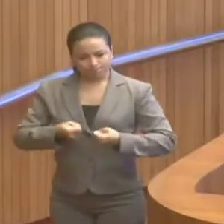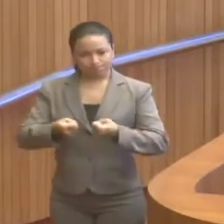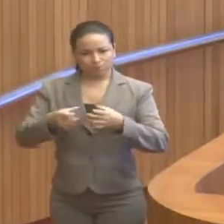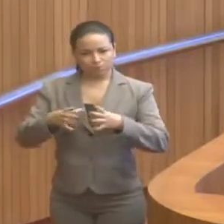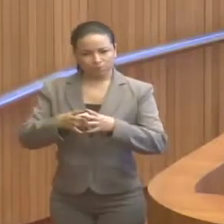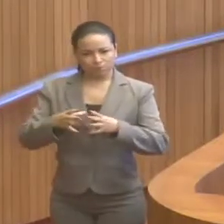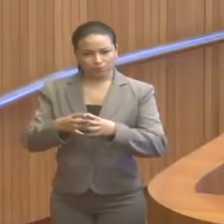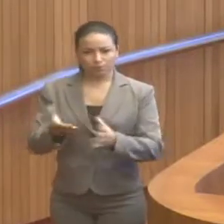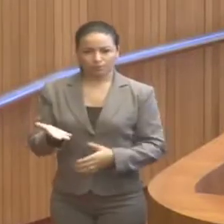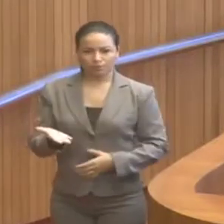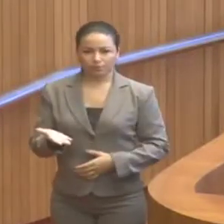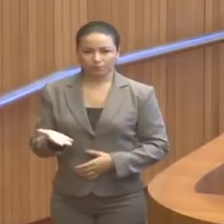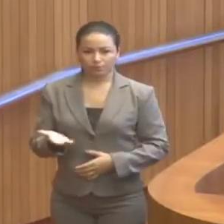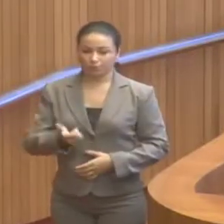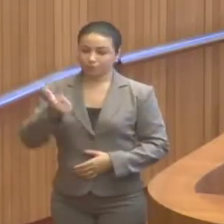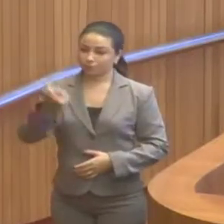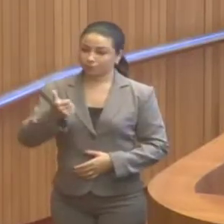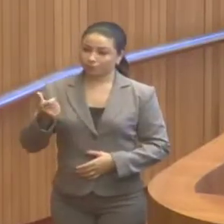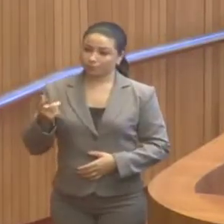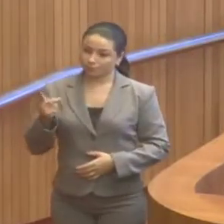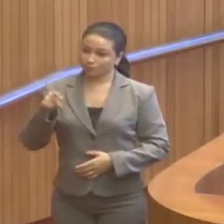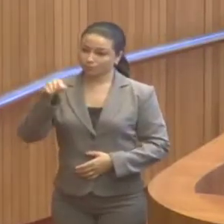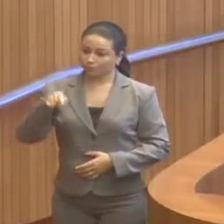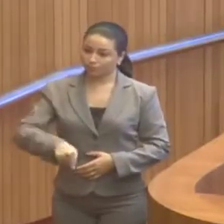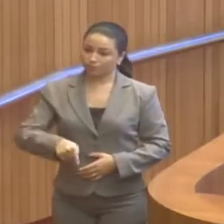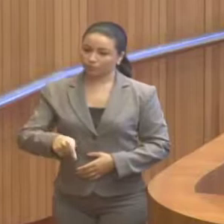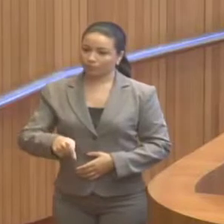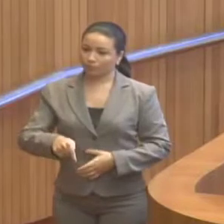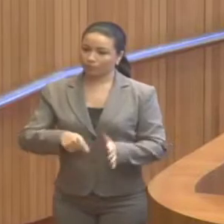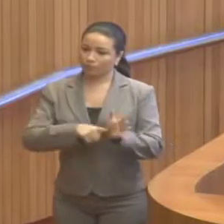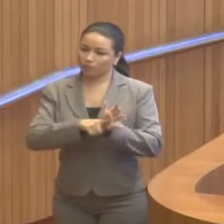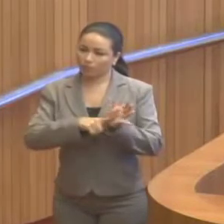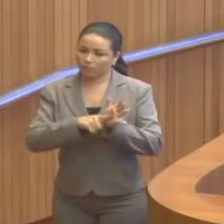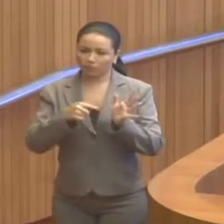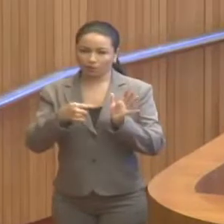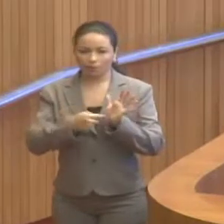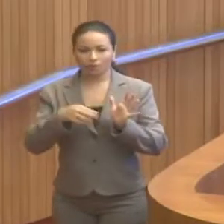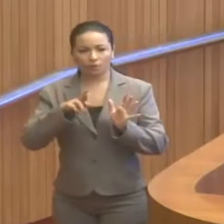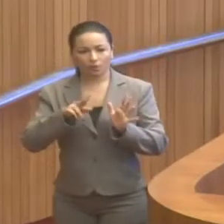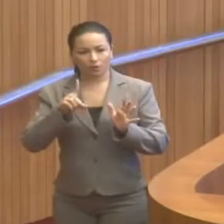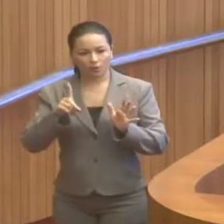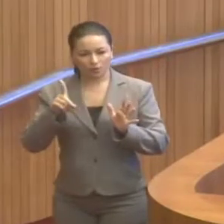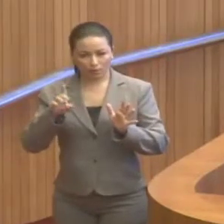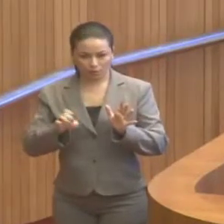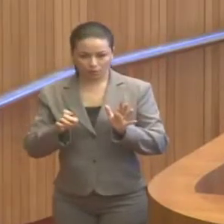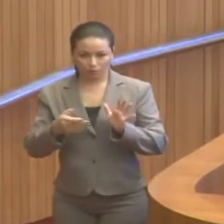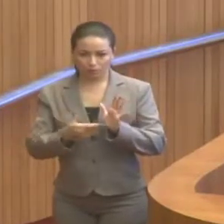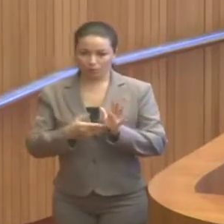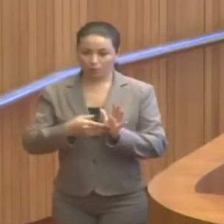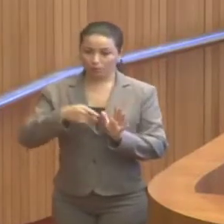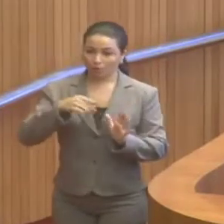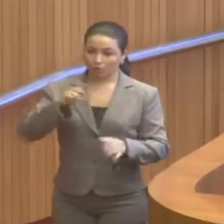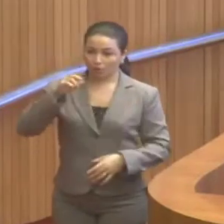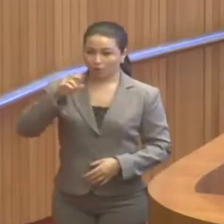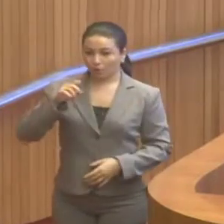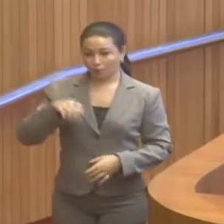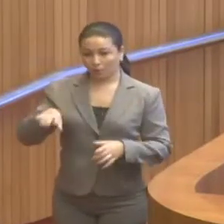da categoria. O primeiro deles, a revisão do RDE. Militar não é